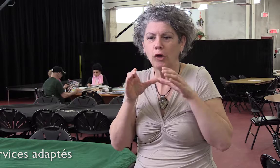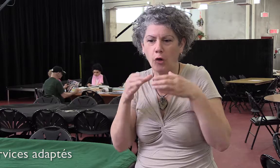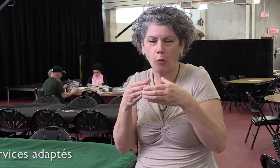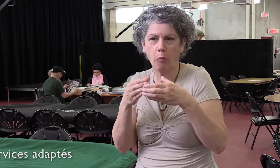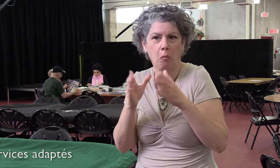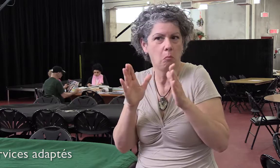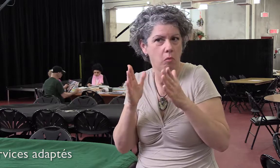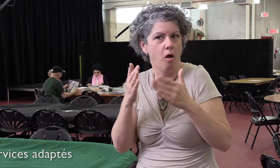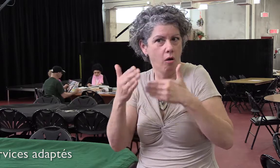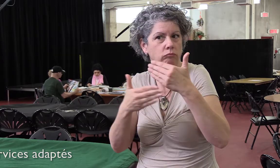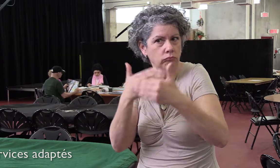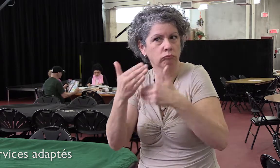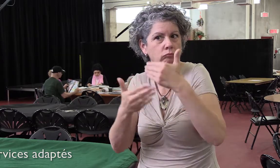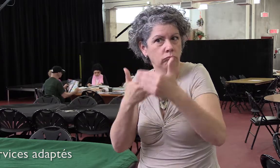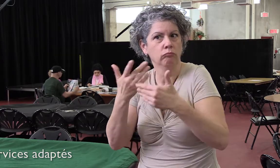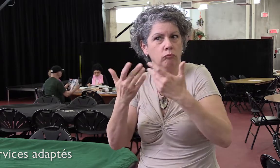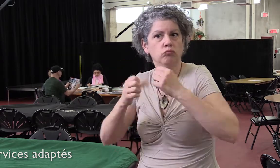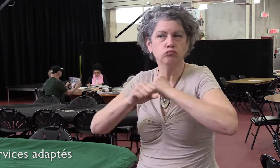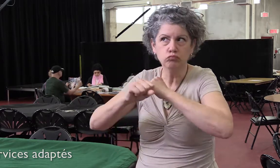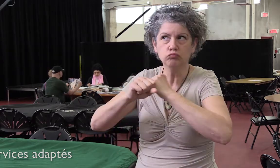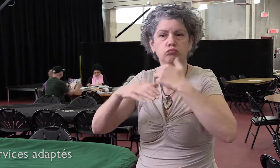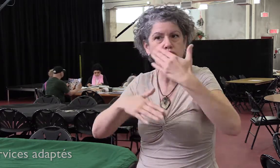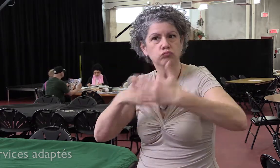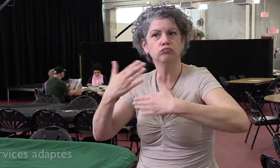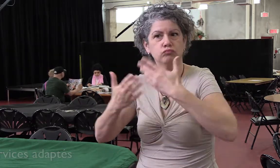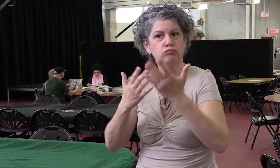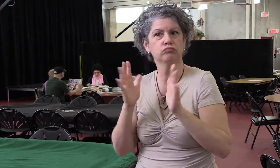on espère qu'avec le temps puis la publicité, bien, ça attirera d'autres gens.